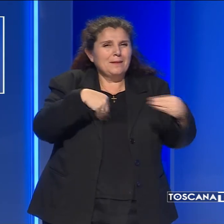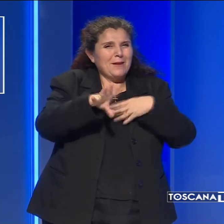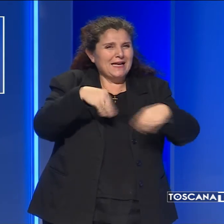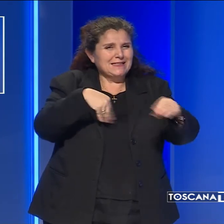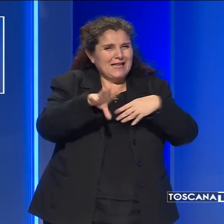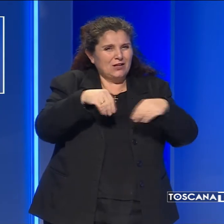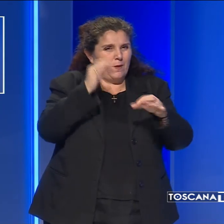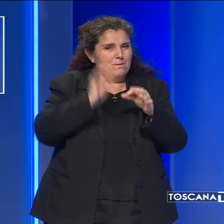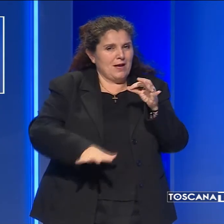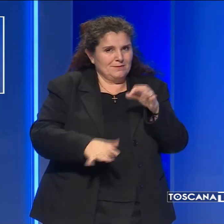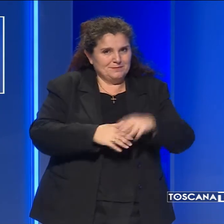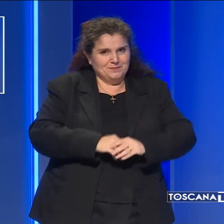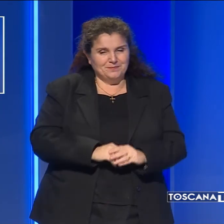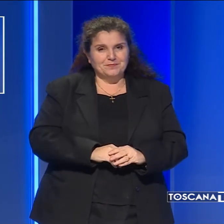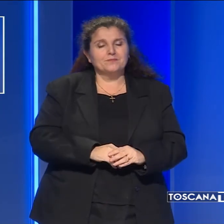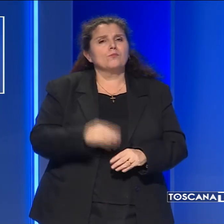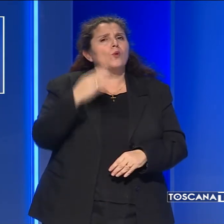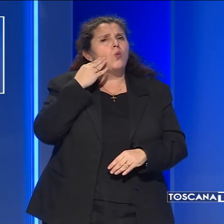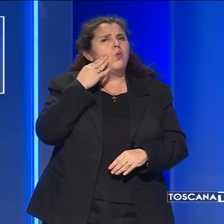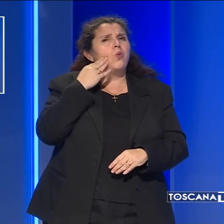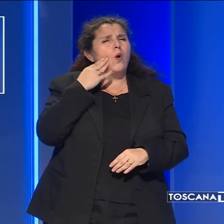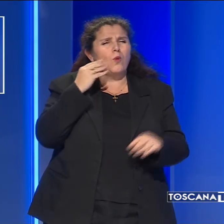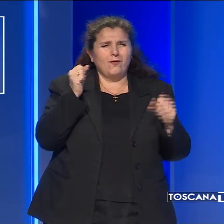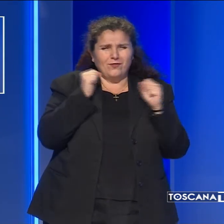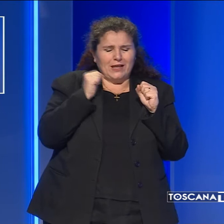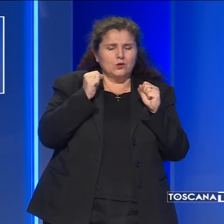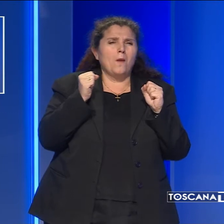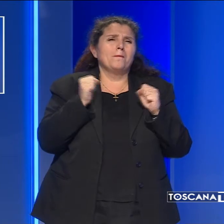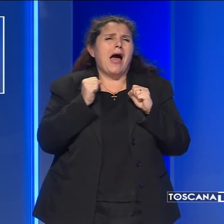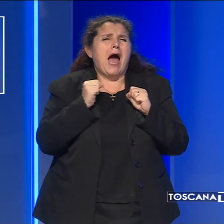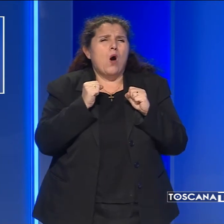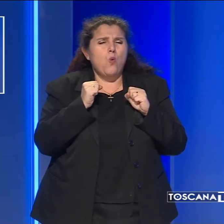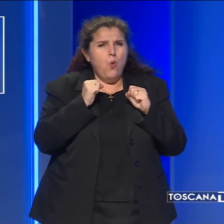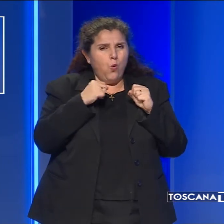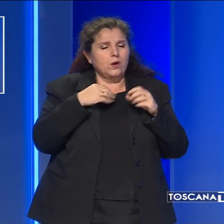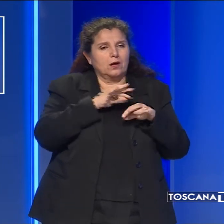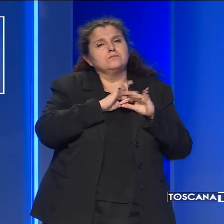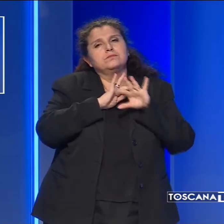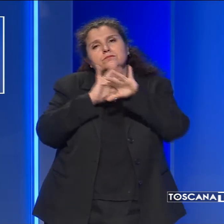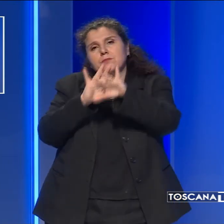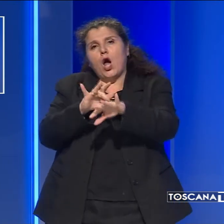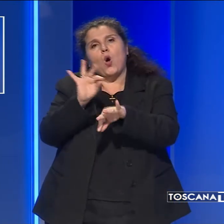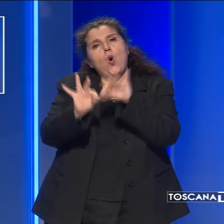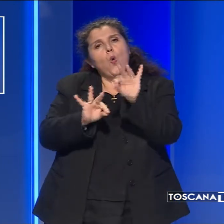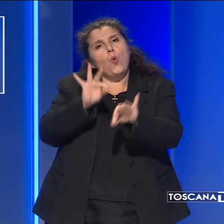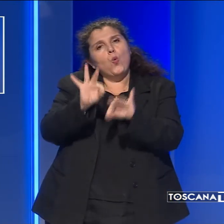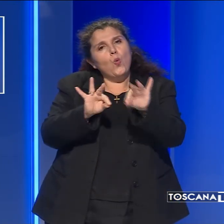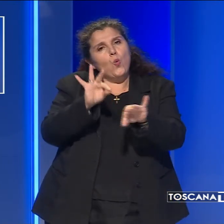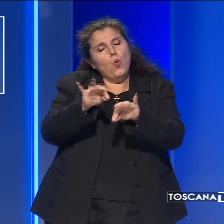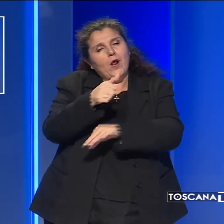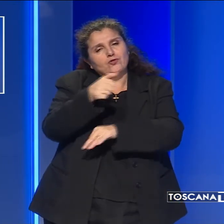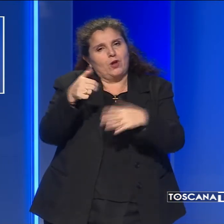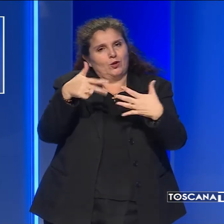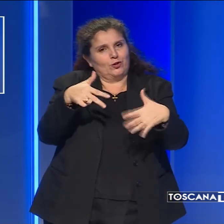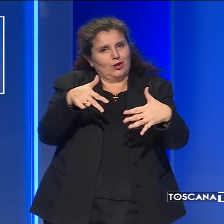istantanea. L'uomo, infreddolito e spaventato, è stato poi affidato alle cure del personale del